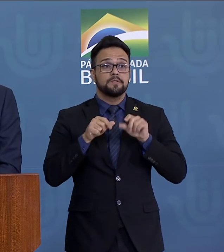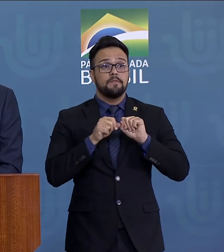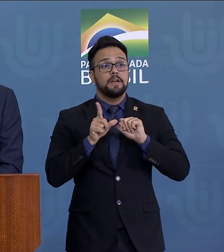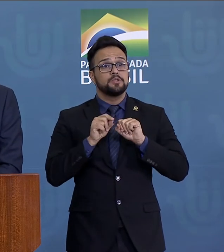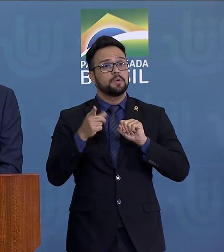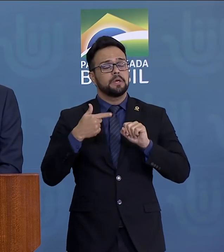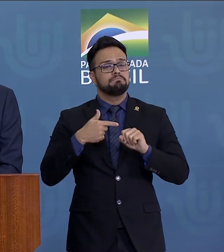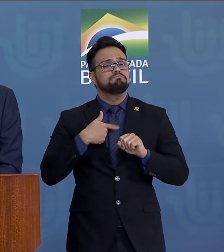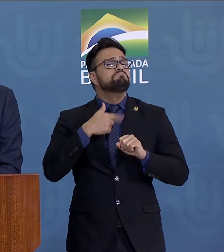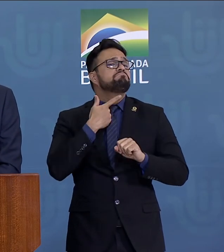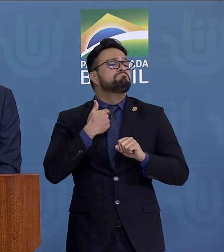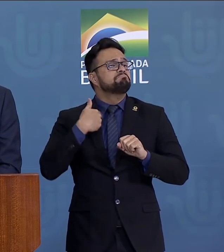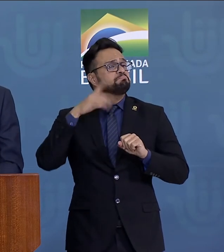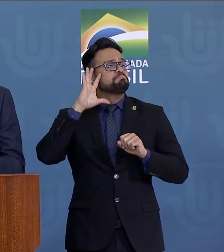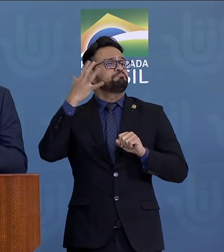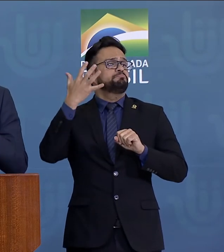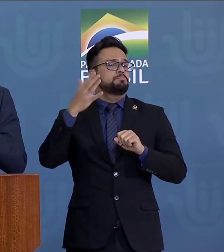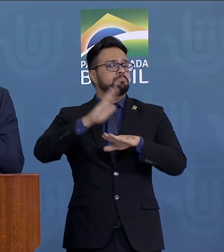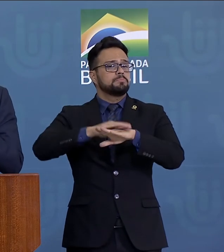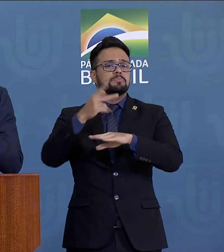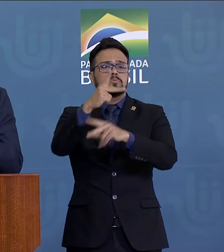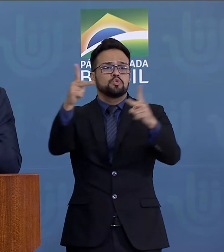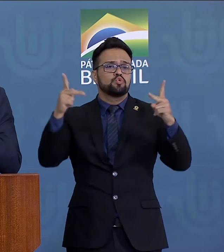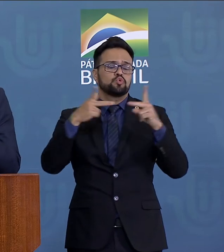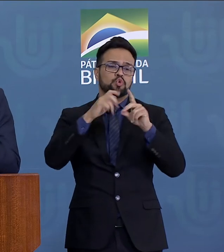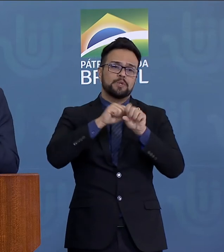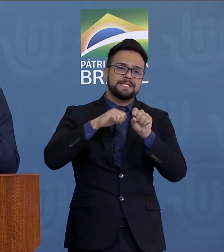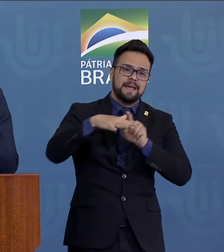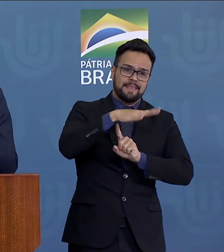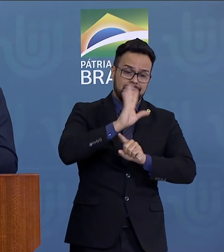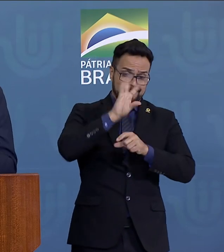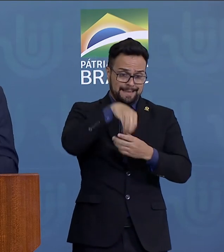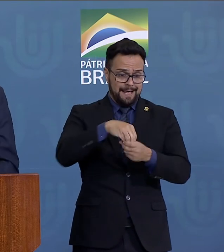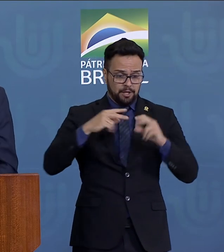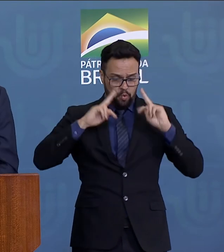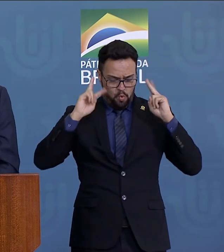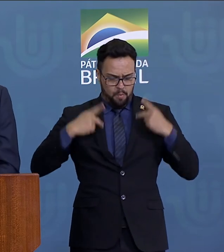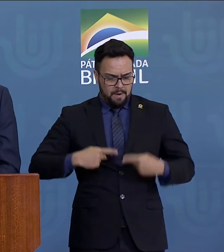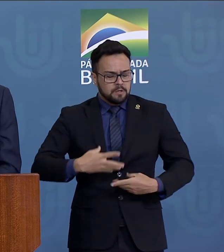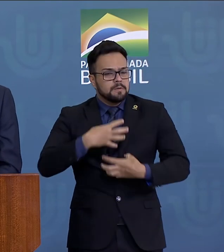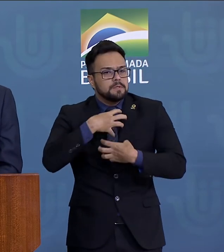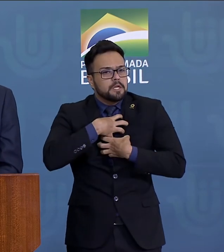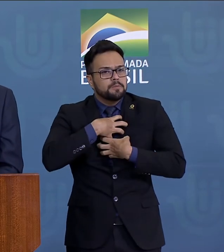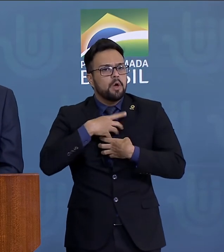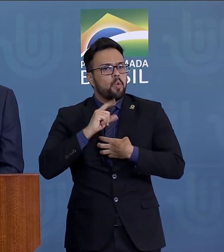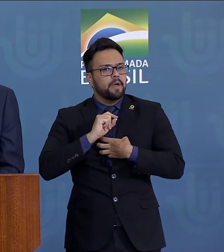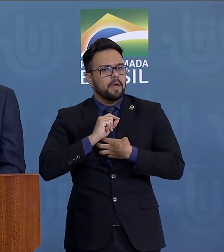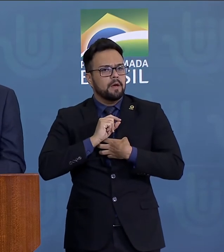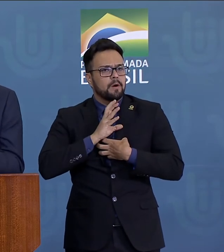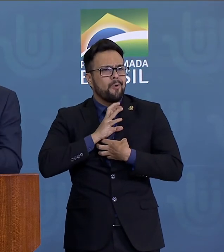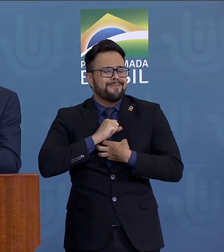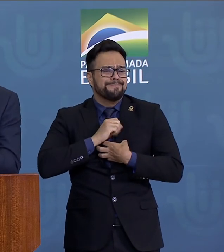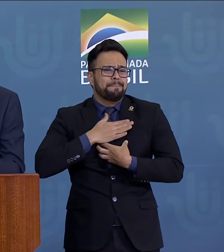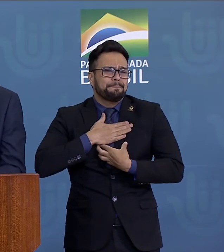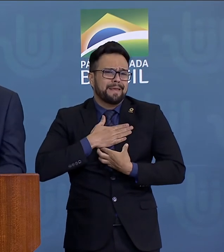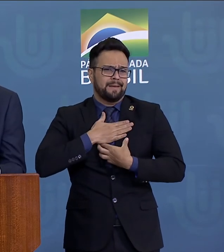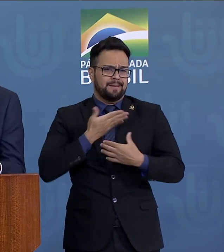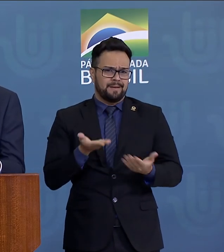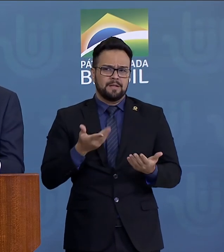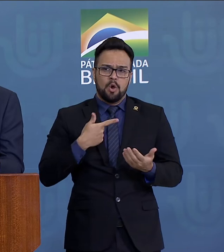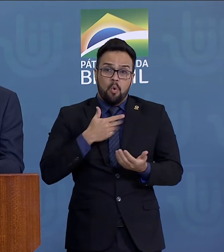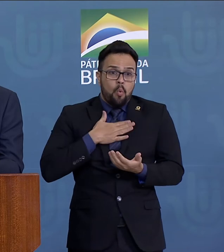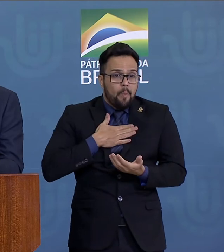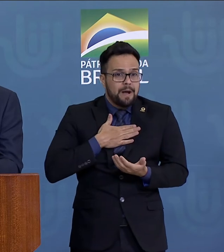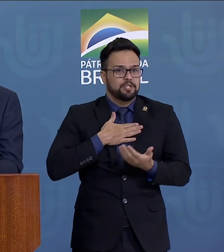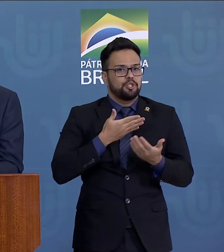espontânea pela sociedade. Está dentro do ser humano o sentimento de compaixão. E esse sentimento é que